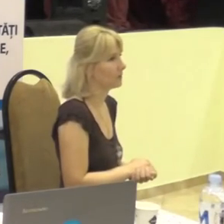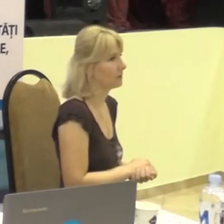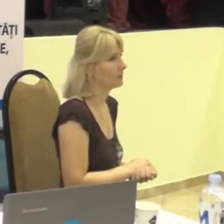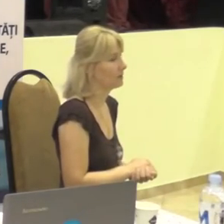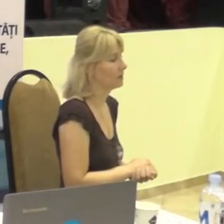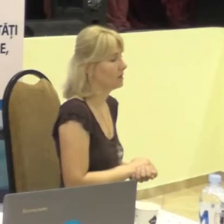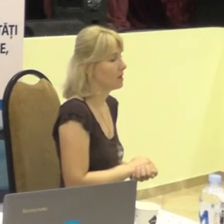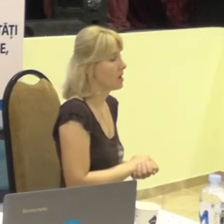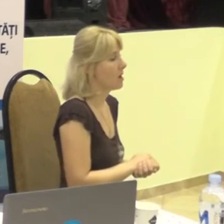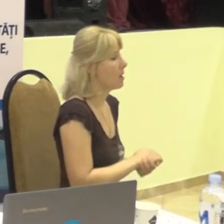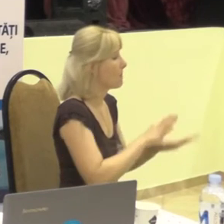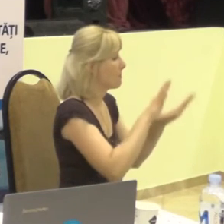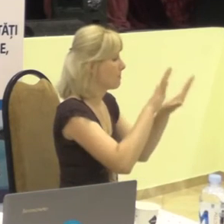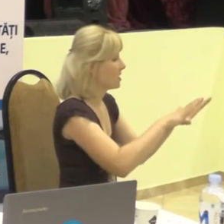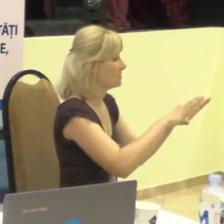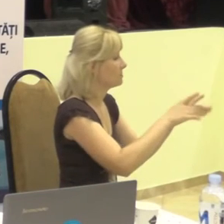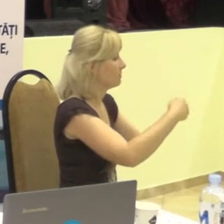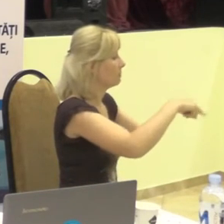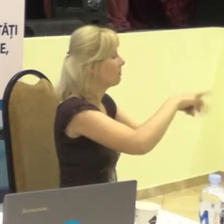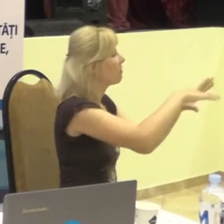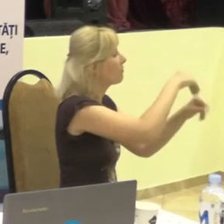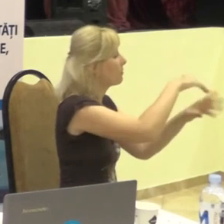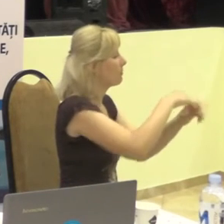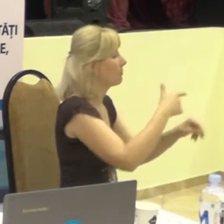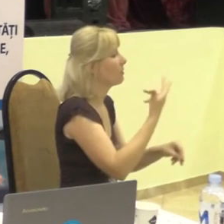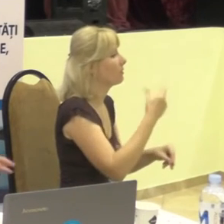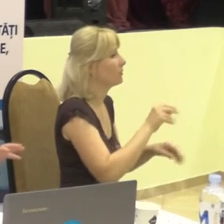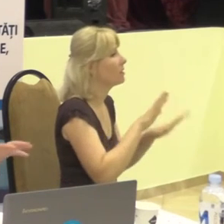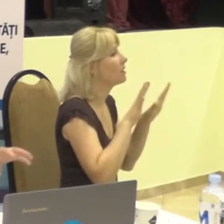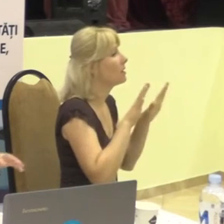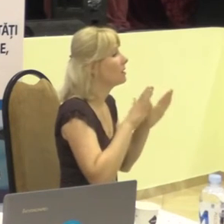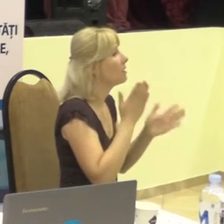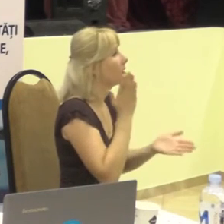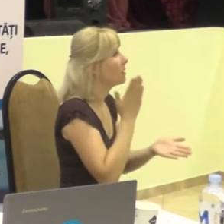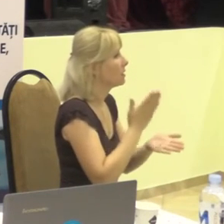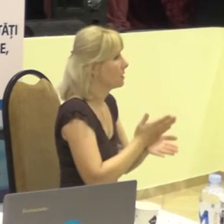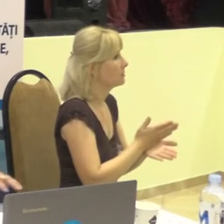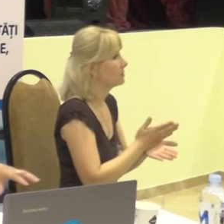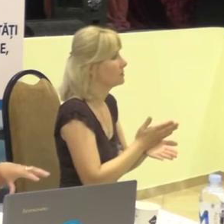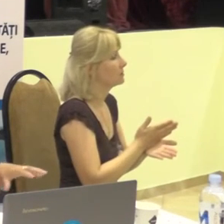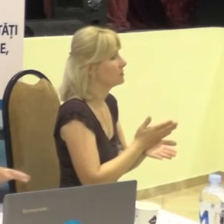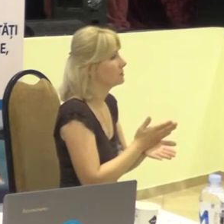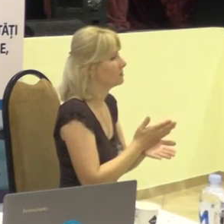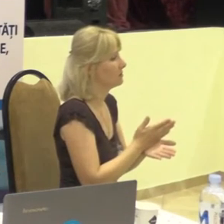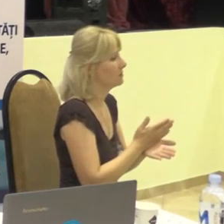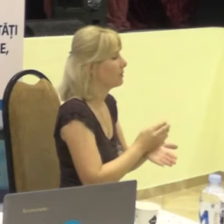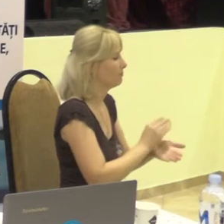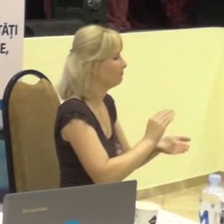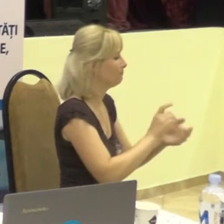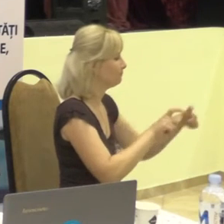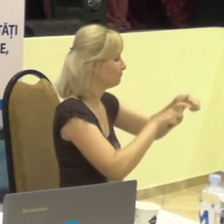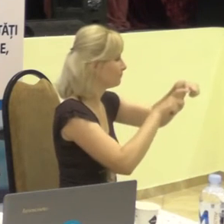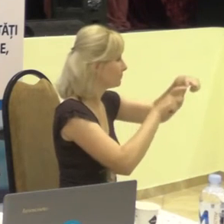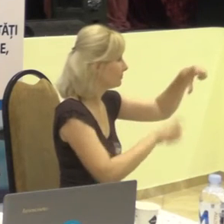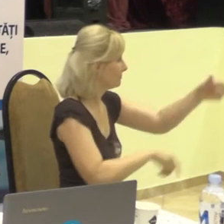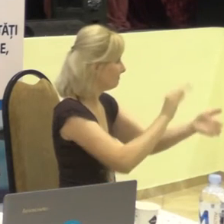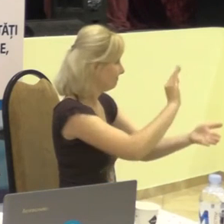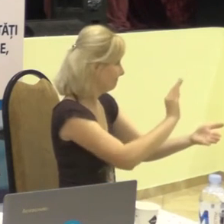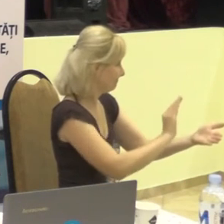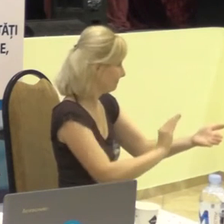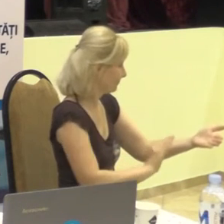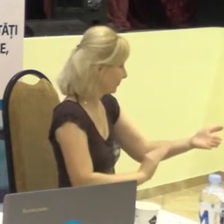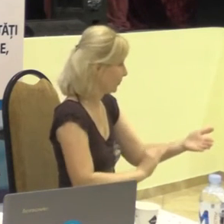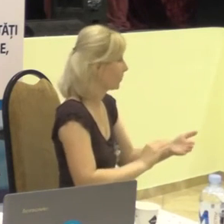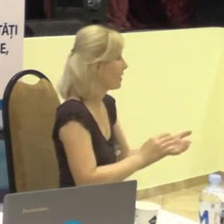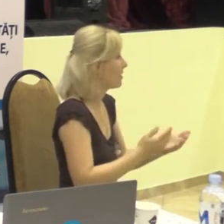În secțiile de votare, unde sunt circunscripții, sunt ablasați